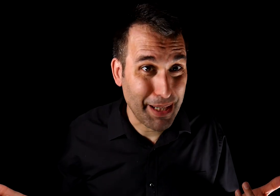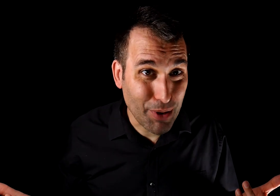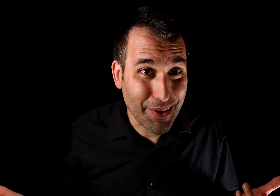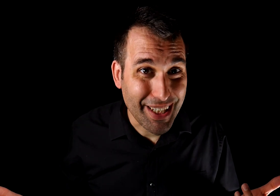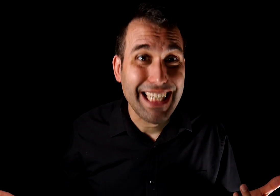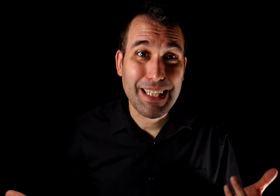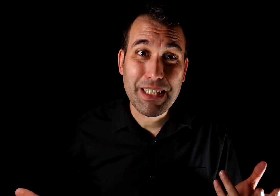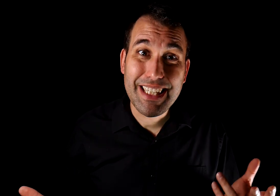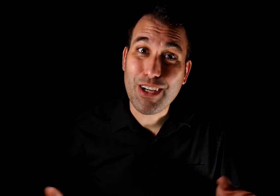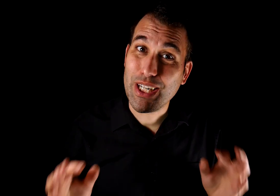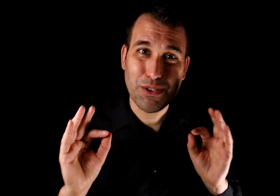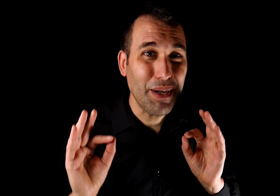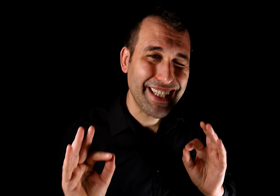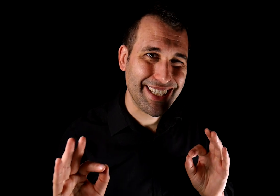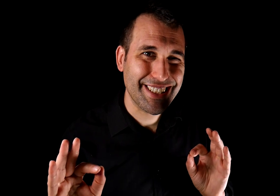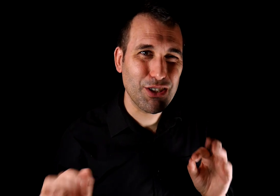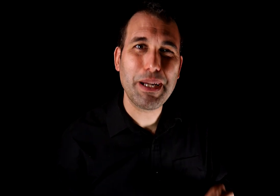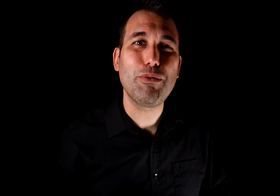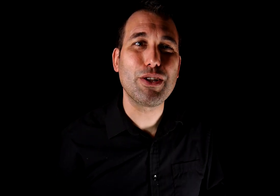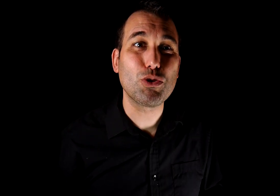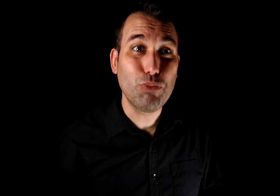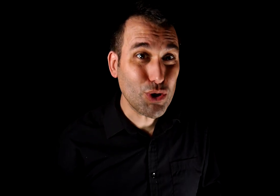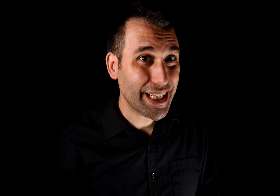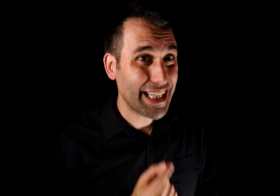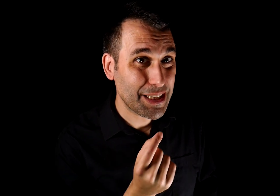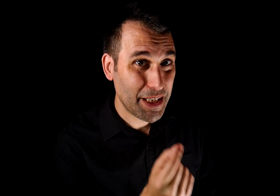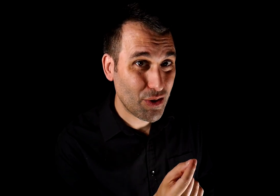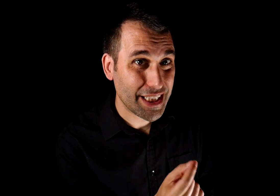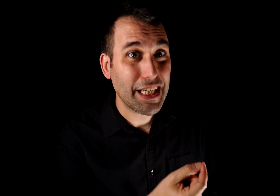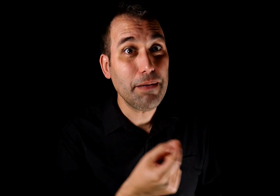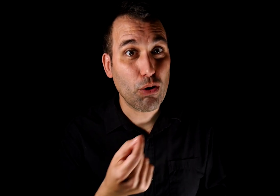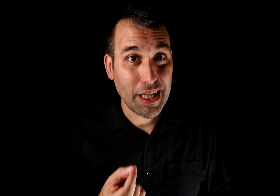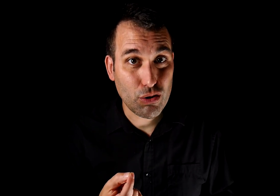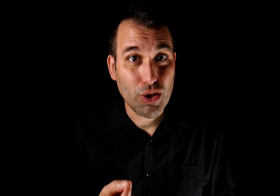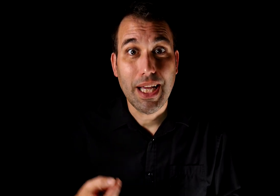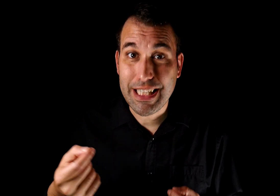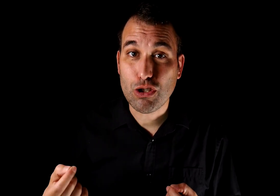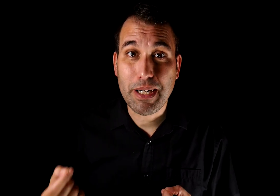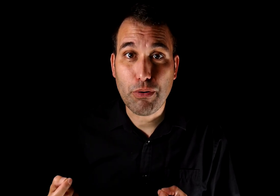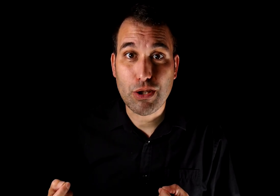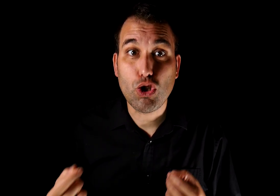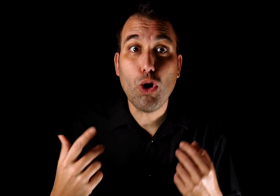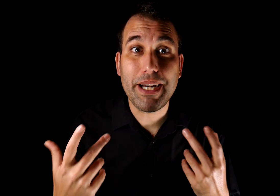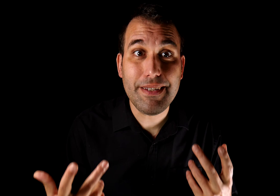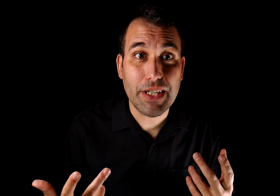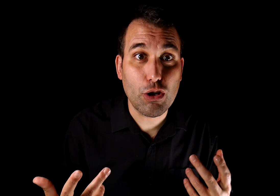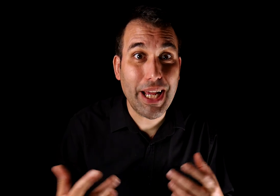manipulador, se presenta con las cualidades que los manipulados buscan en las personas, y por lo tanto, estos manipulados lo perciben como la